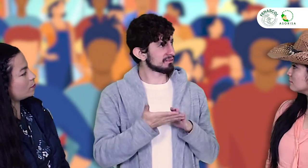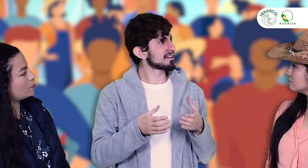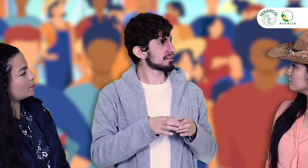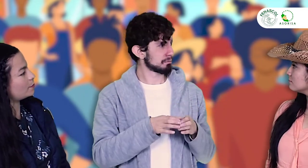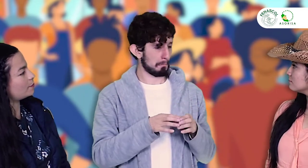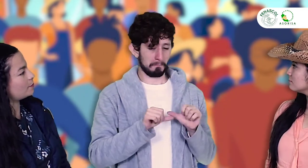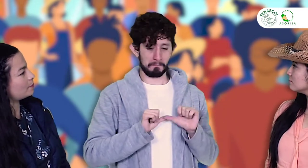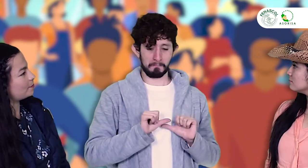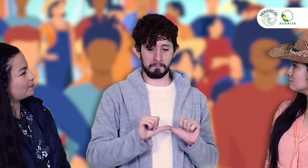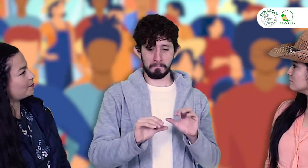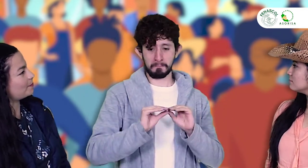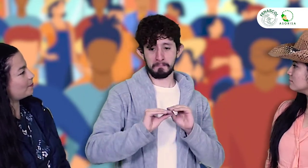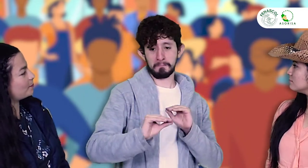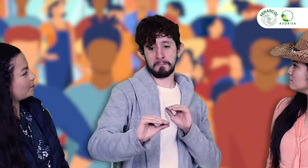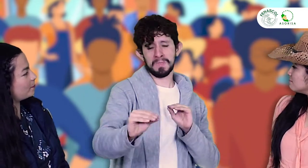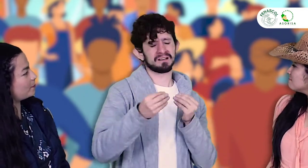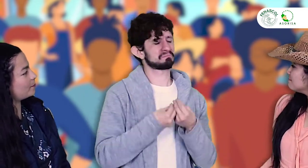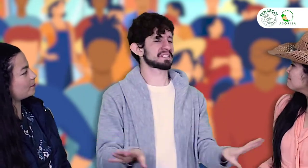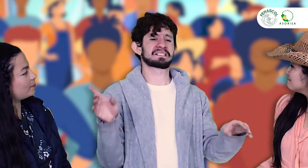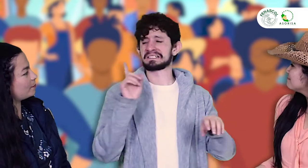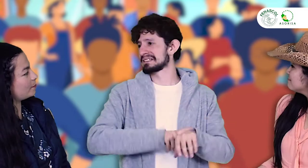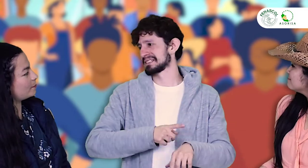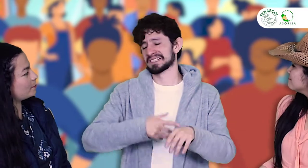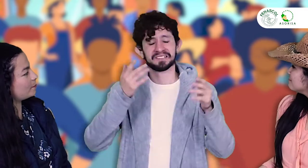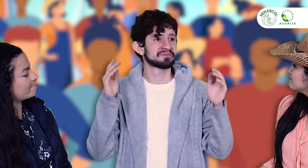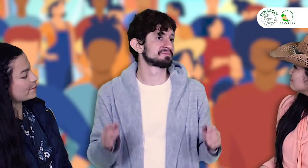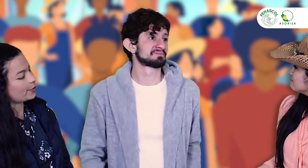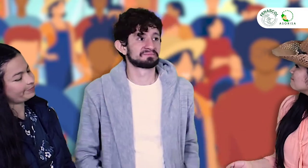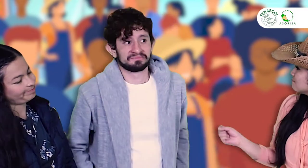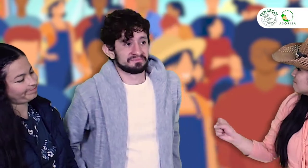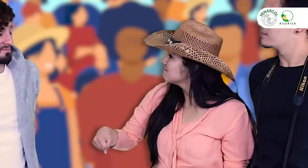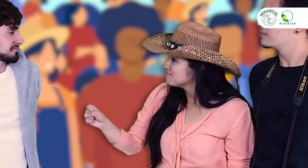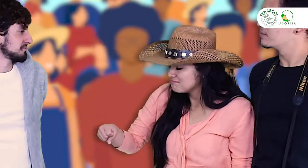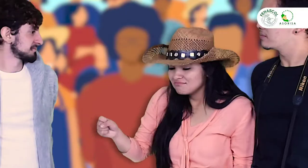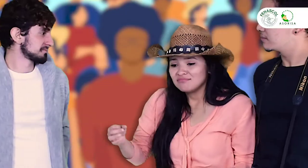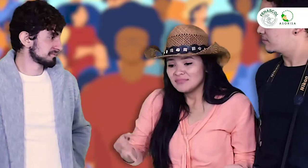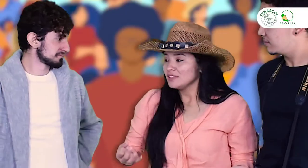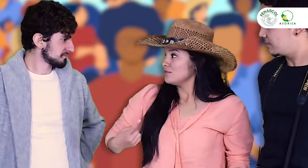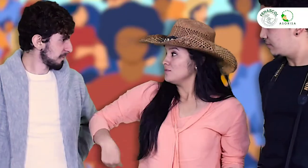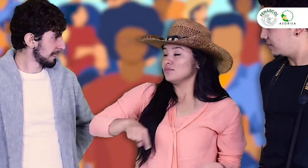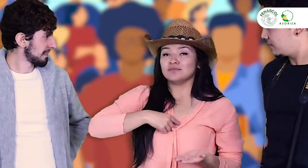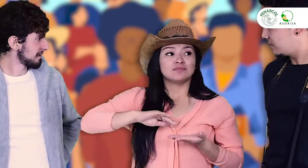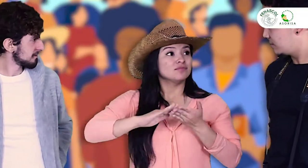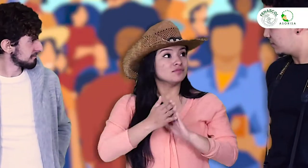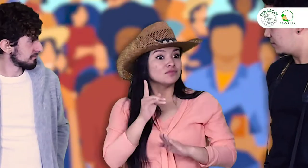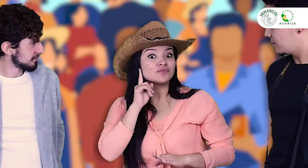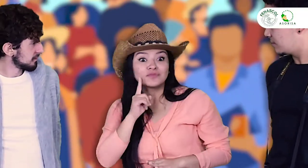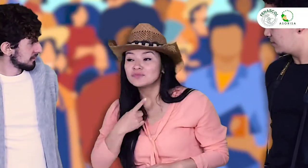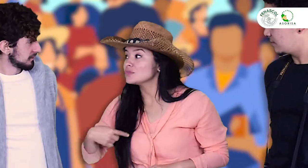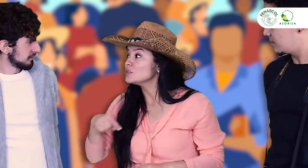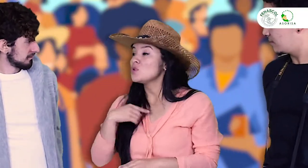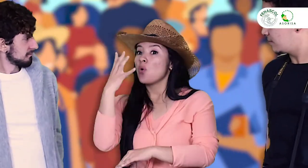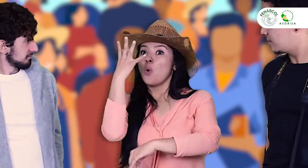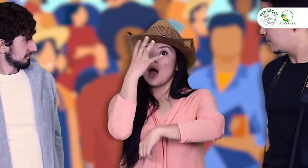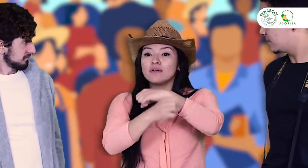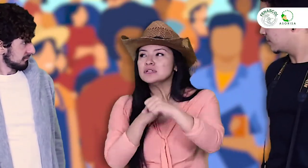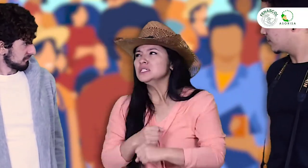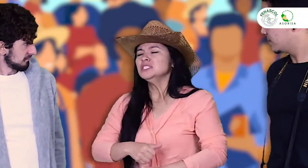sorda qué? En la misma pasividad, toda una pérdida de tiempo. Sí. Nosotros como comunidad sorda hemos